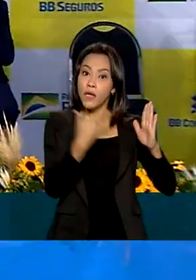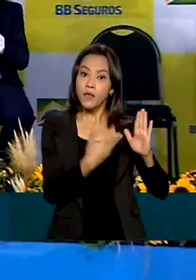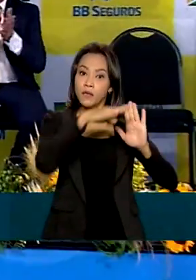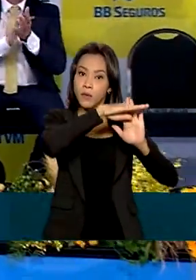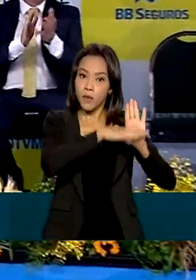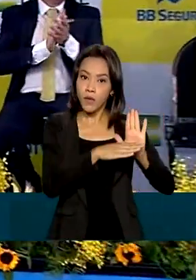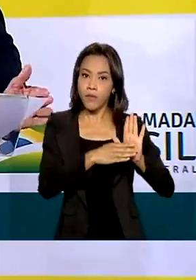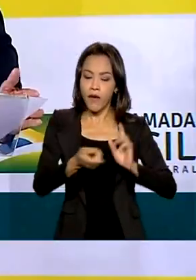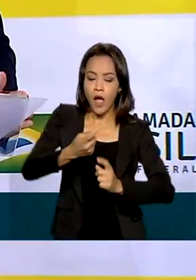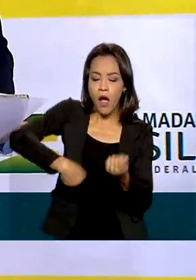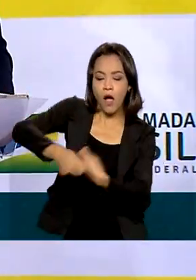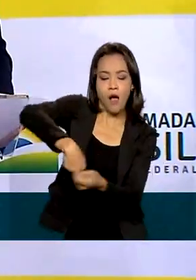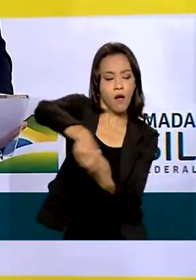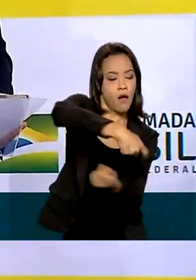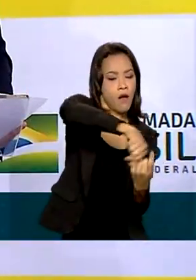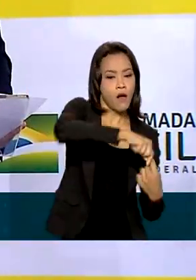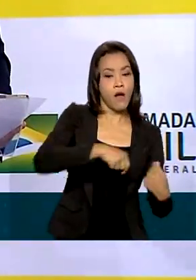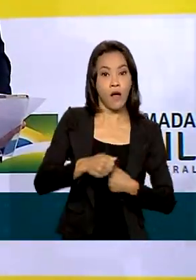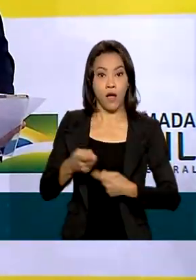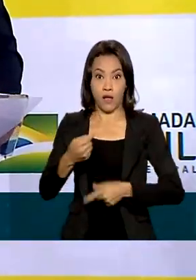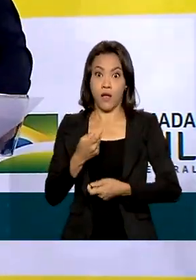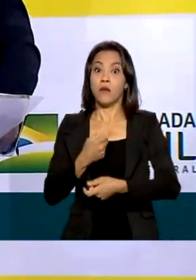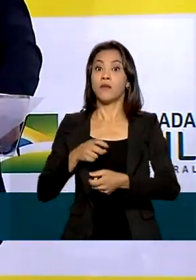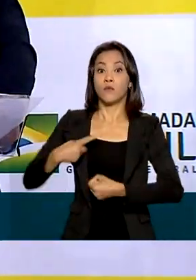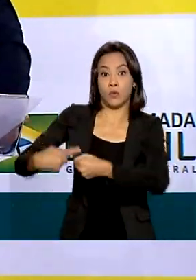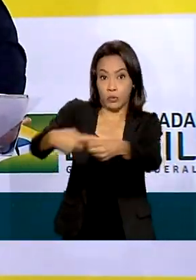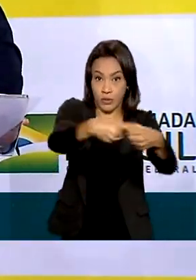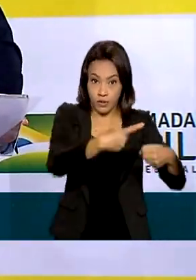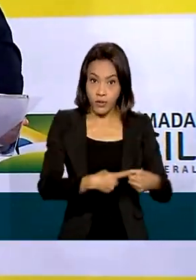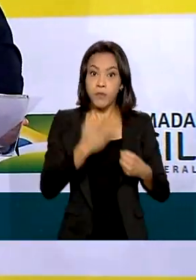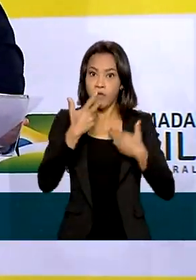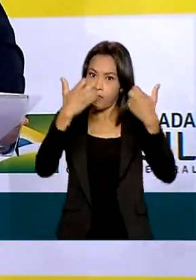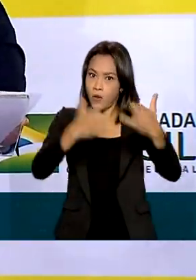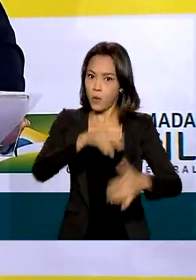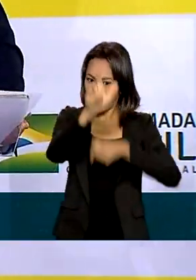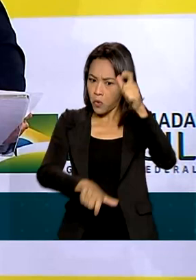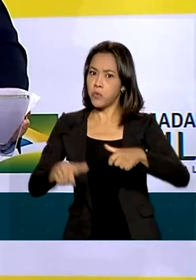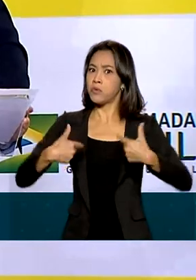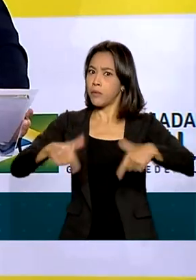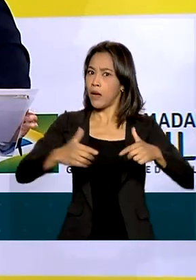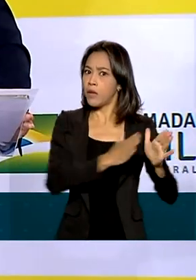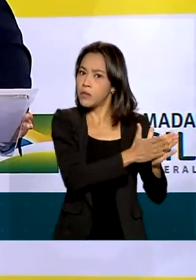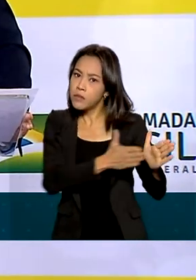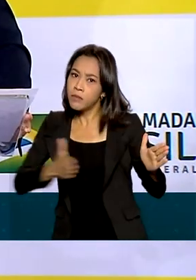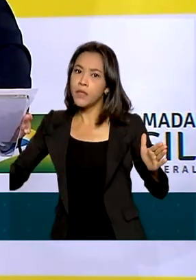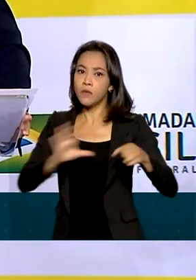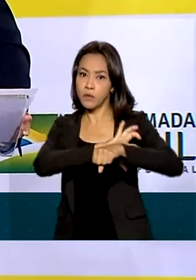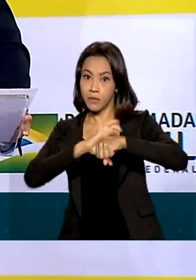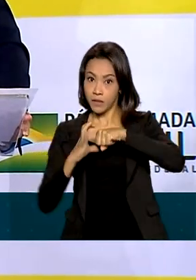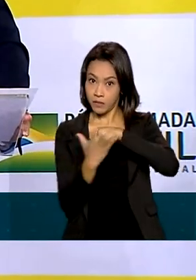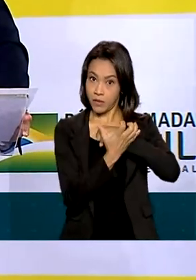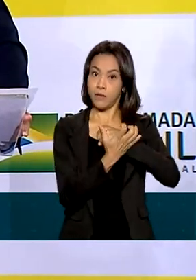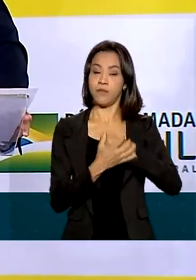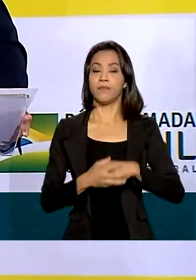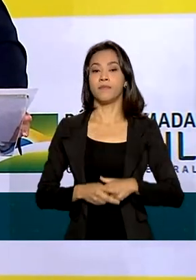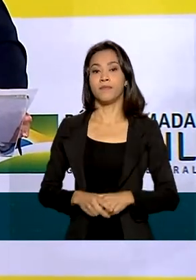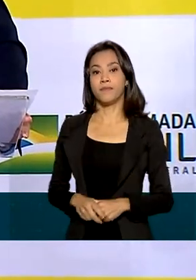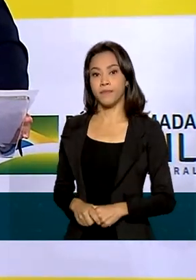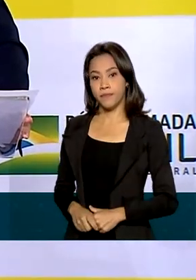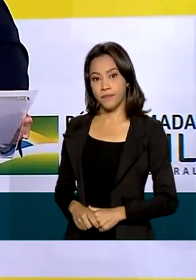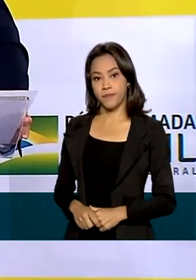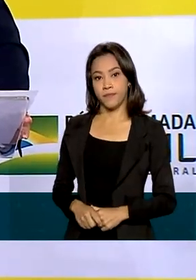a movimentar a economia dos municípios e destacou o trabalho dos produtores rurais durante a pandemia de Covid-19. Vocês